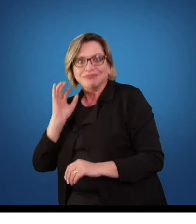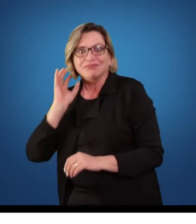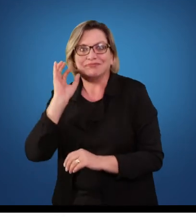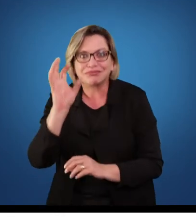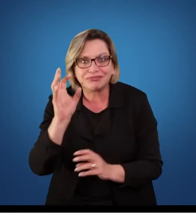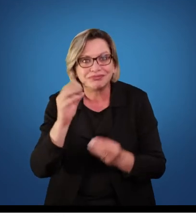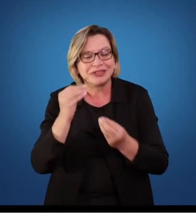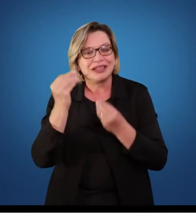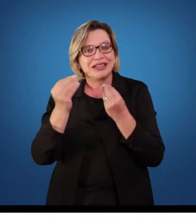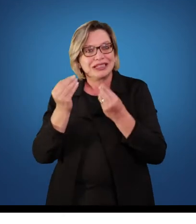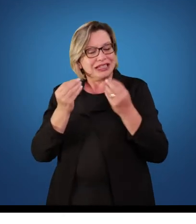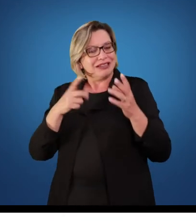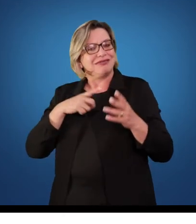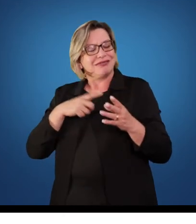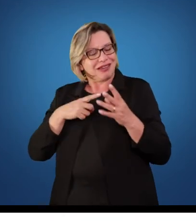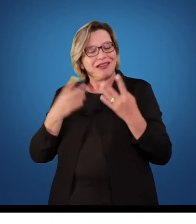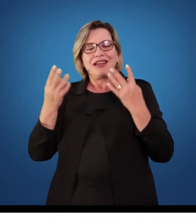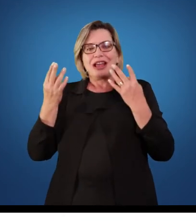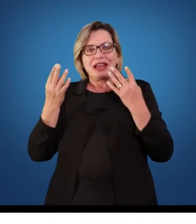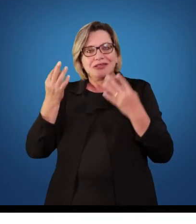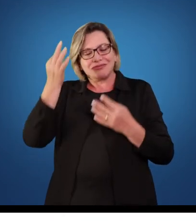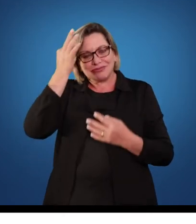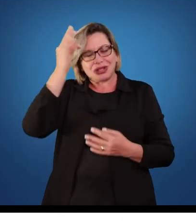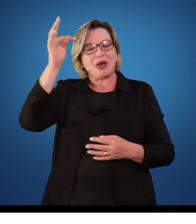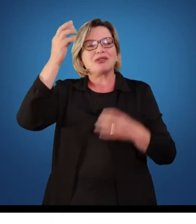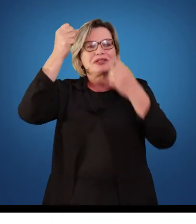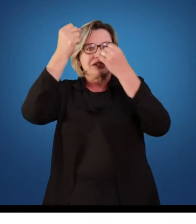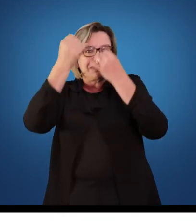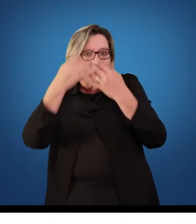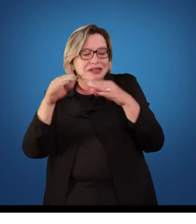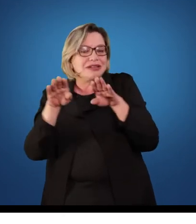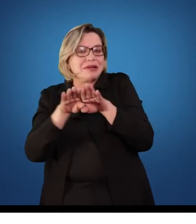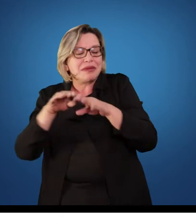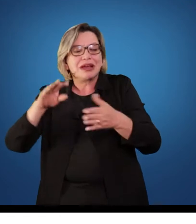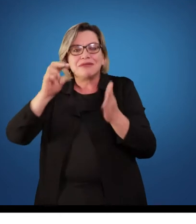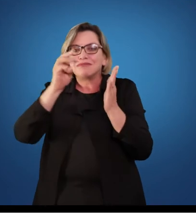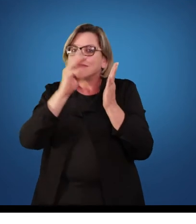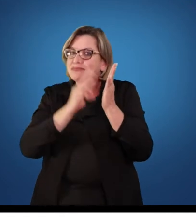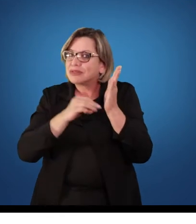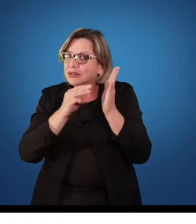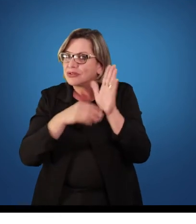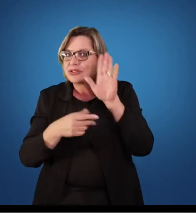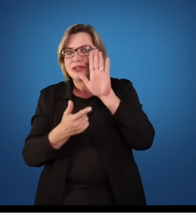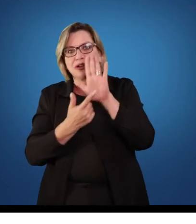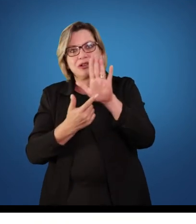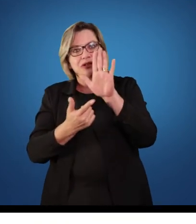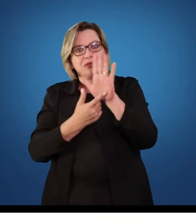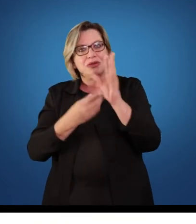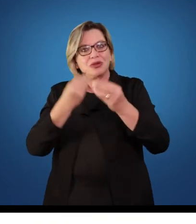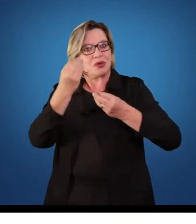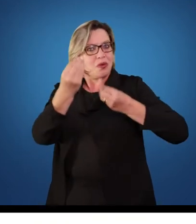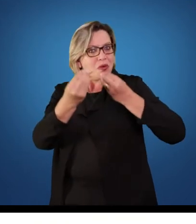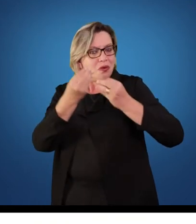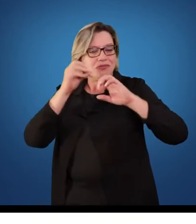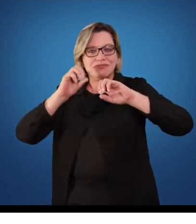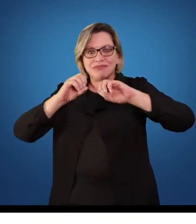algumas sugestões teóricas, metodológicas, que traduzem alguns aspectos sobre o ensino da educação física na